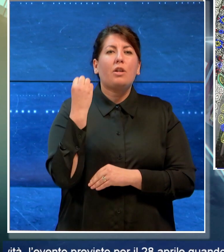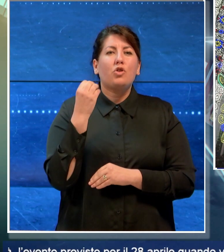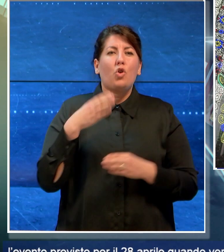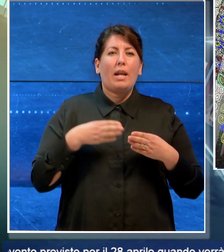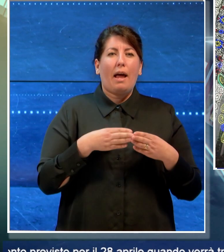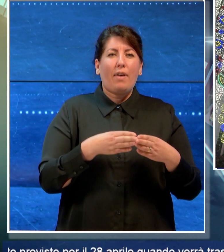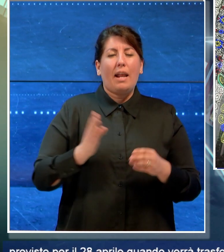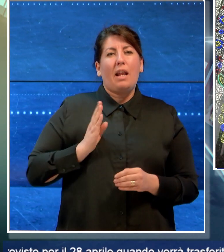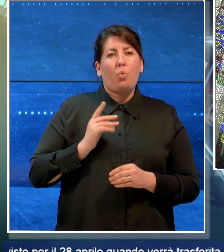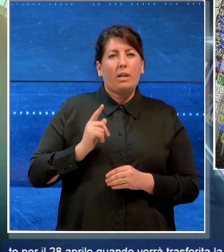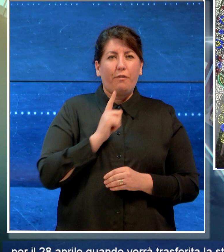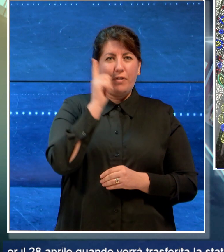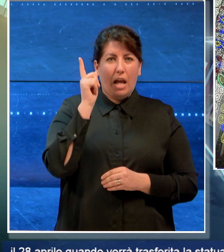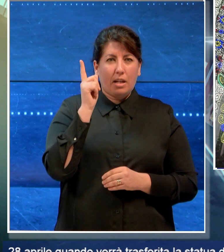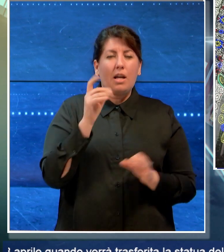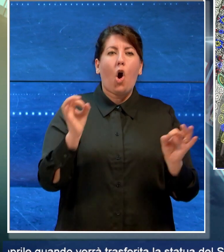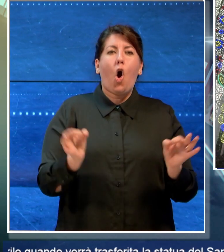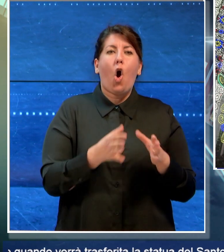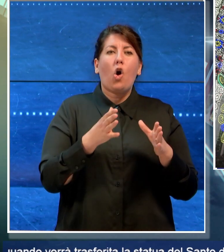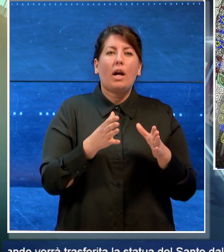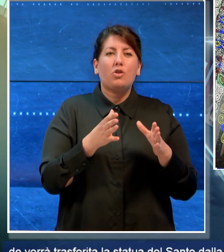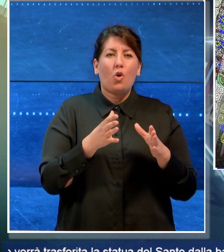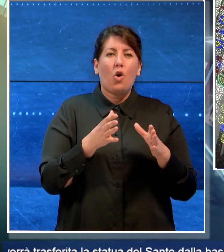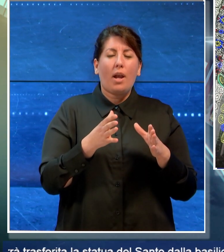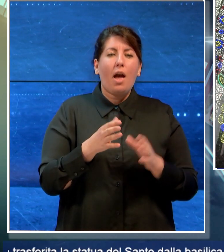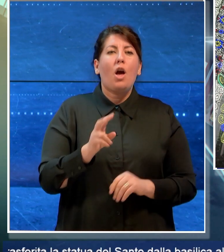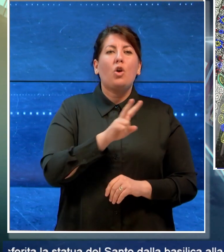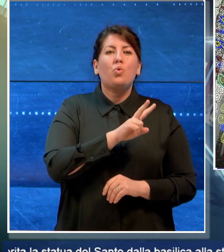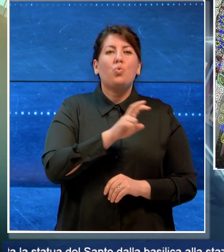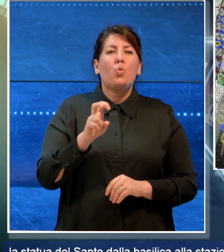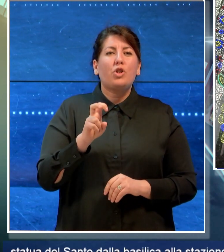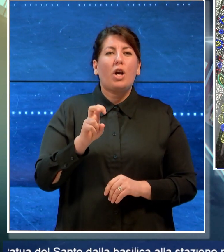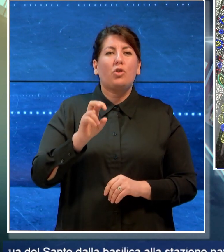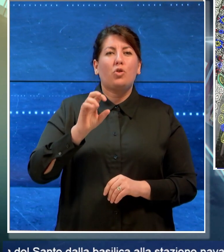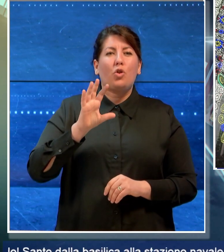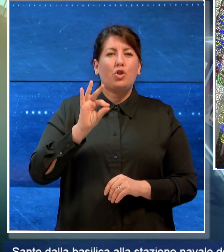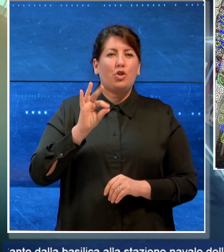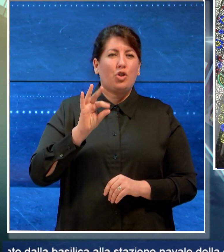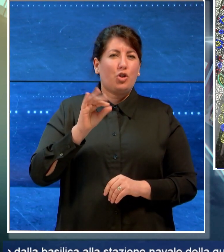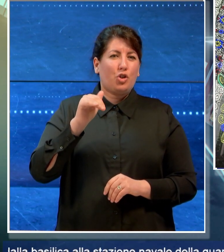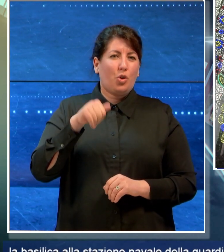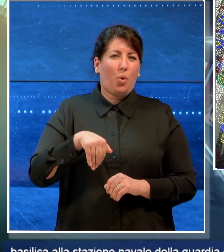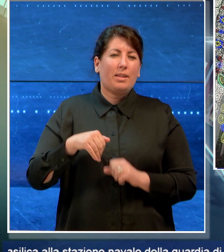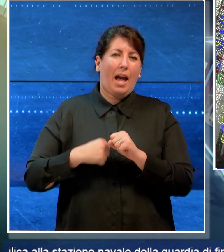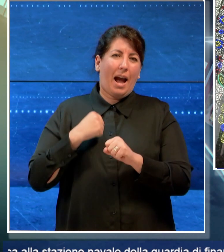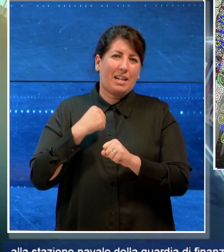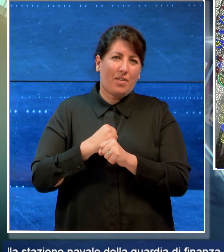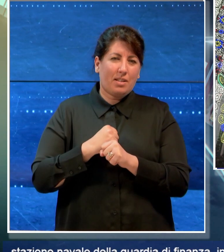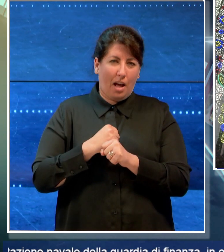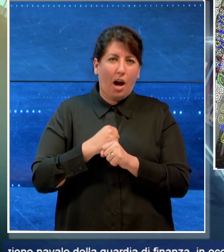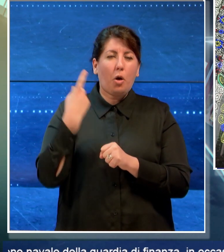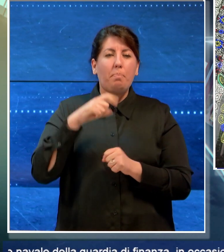in occasione del 250esimo anniversario di